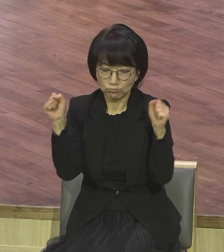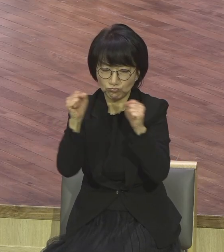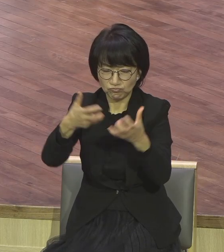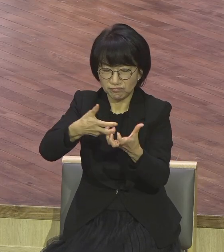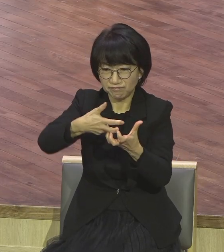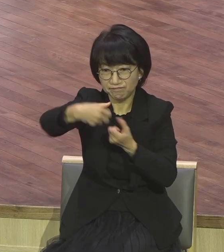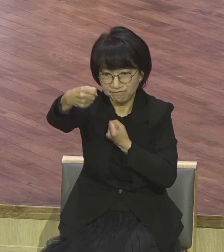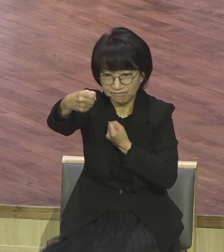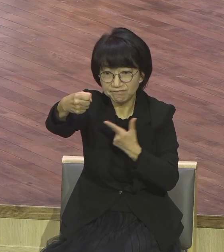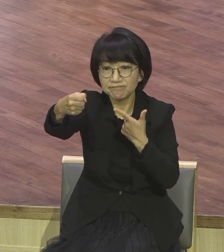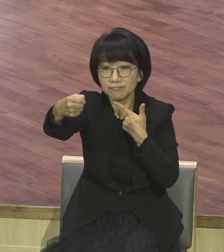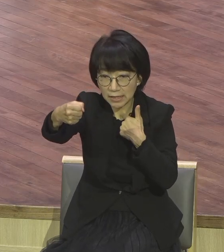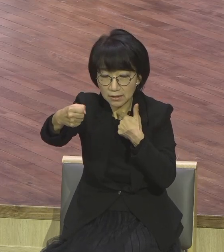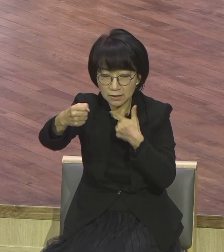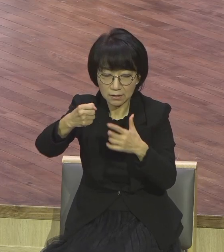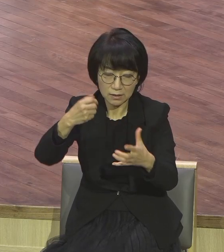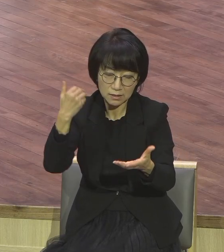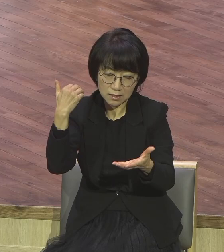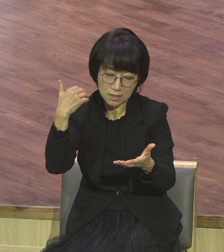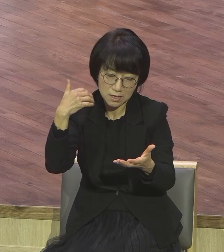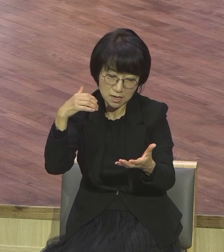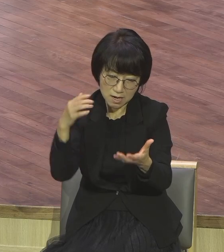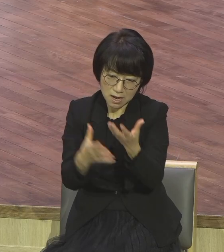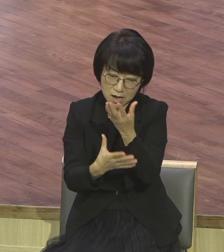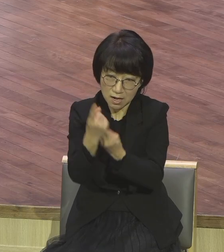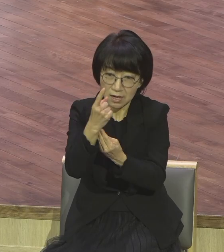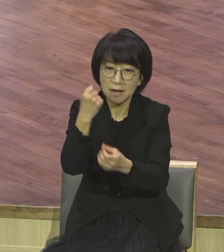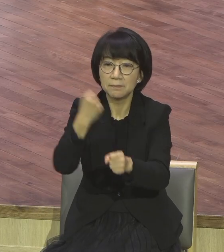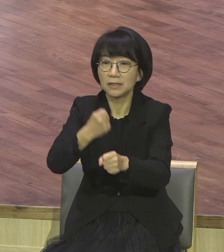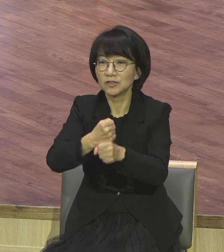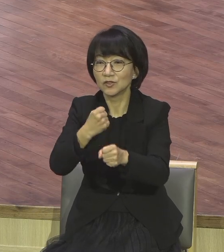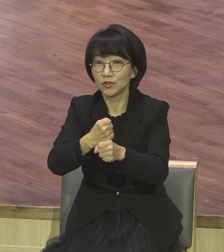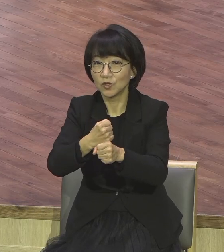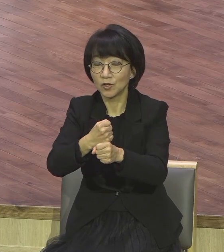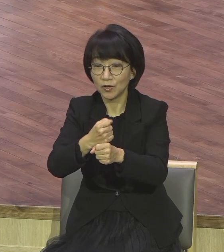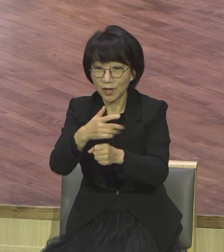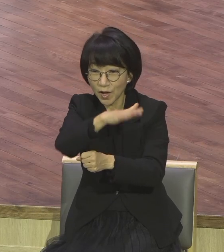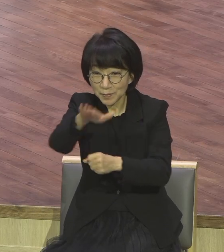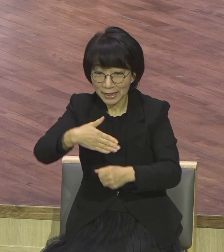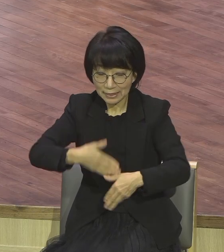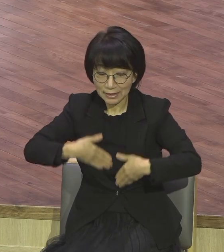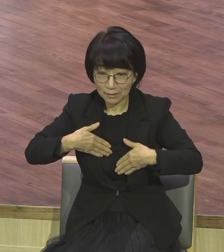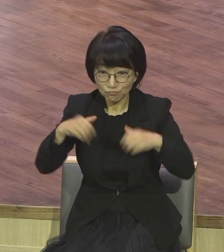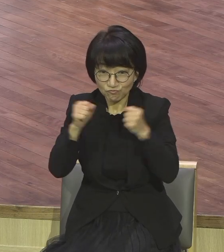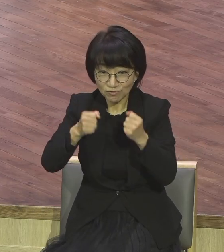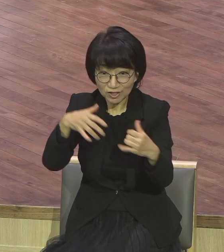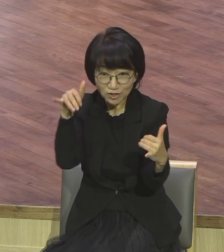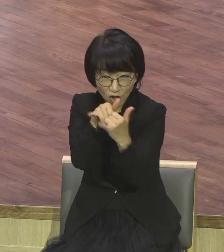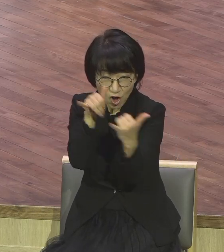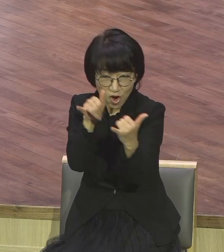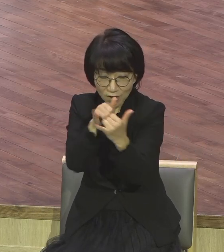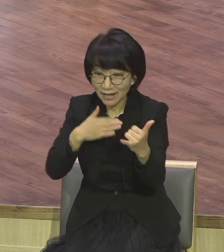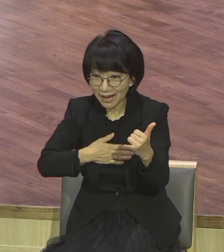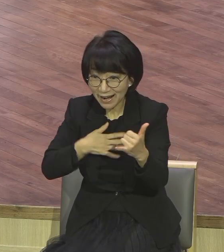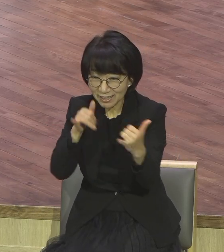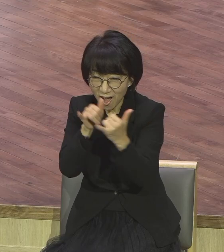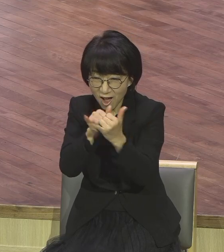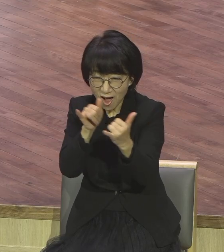통합시켰어요. 링컨이 남북 전쟁하시죠. 이걸 다 통합해가지고 하나의